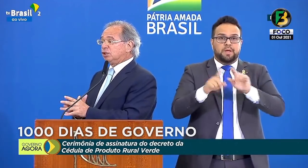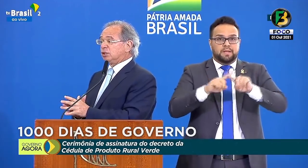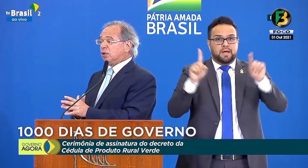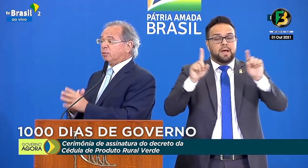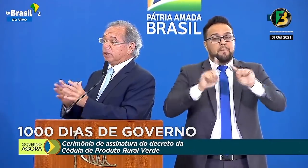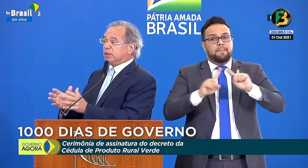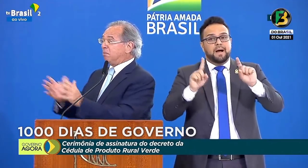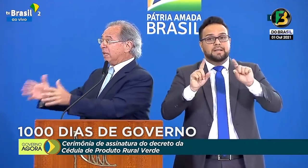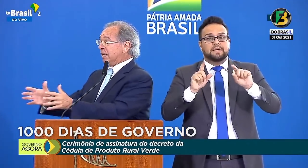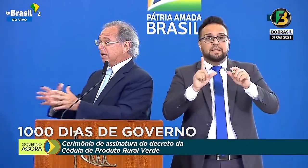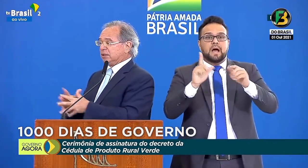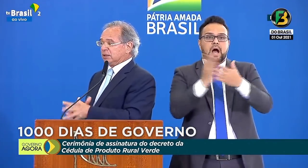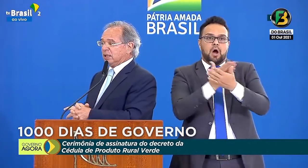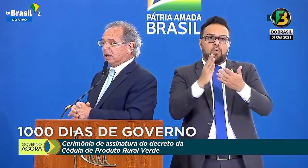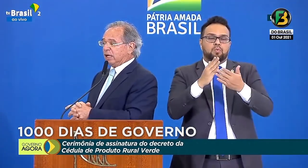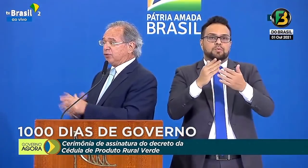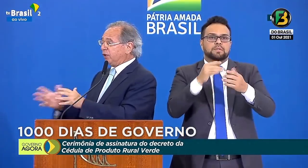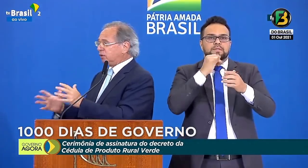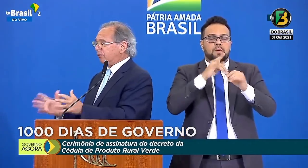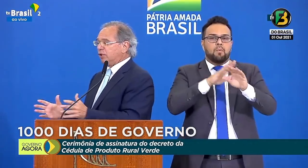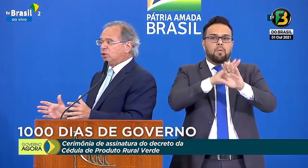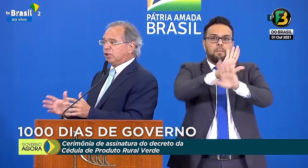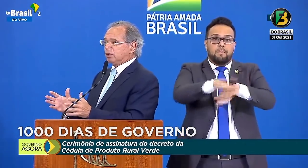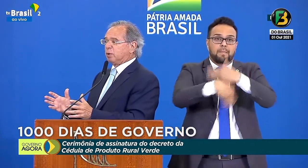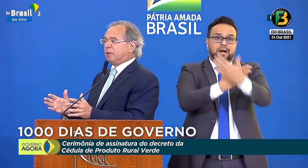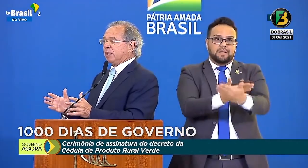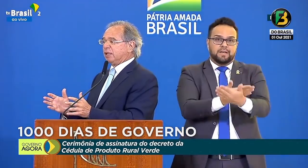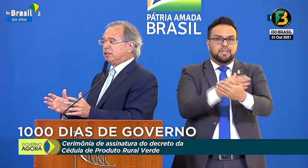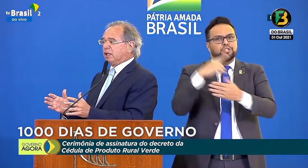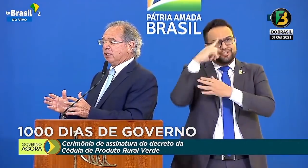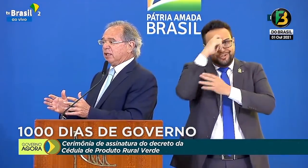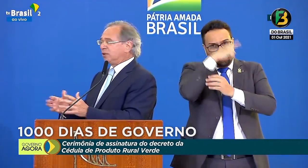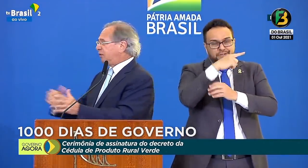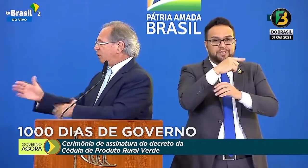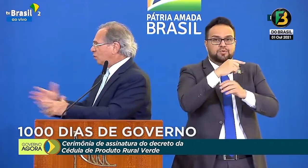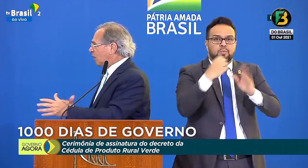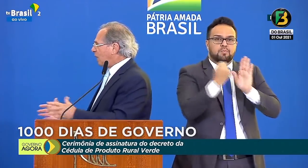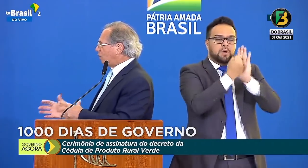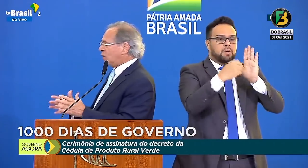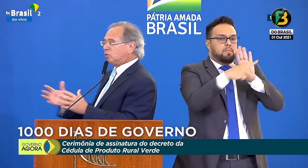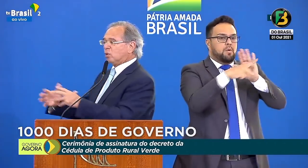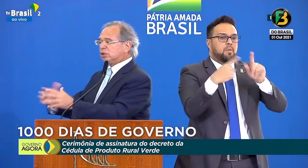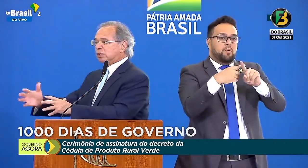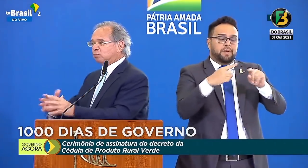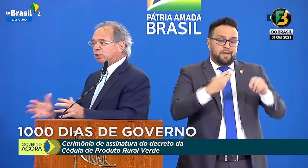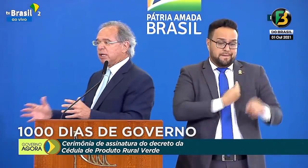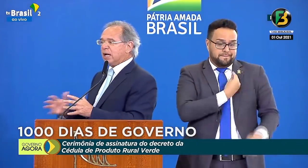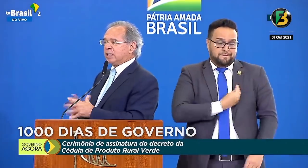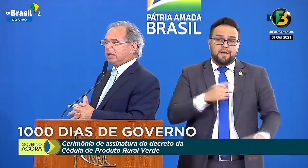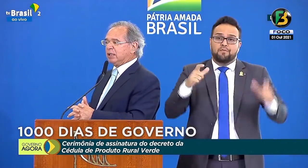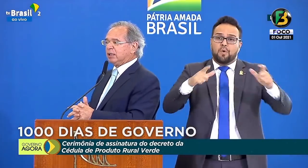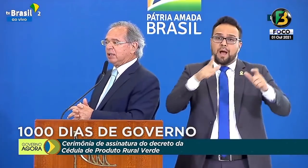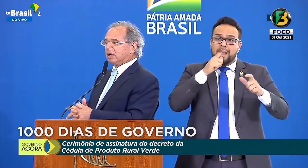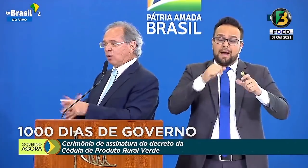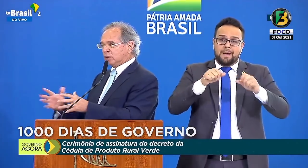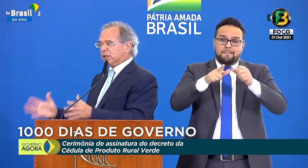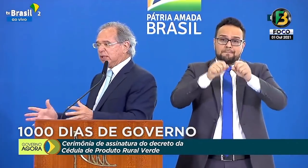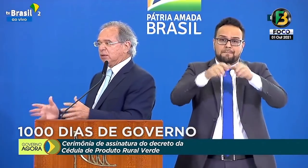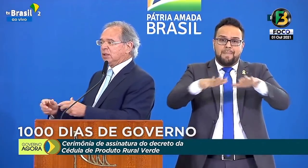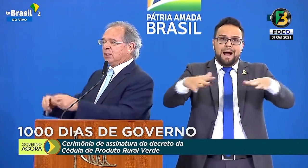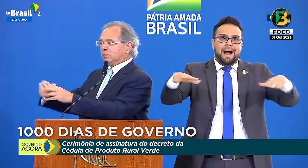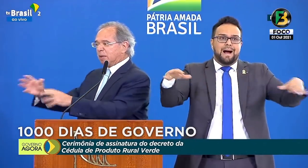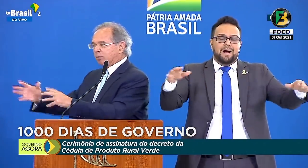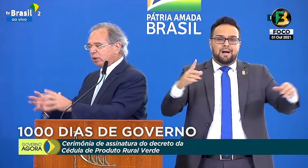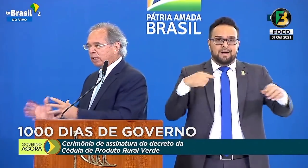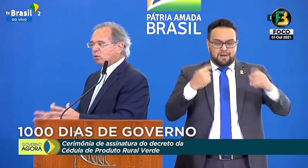espécies em extinção, por exemplo, baleias, é difícil definir o direito de propriedade. Elas vivem num lugar onde nós não conseguimos chegar ainda, que é o